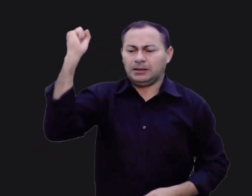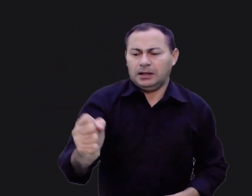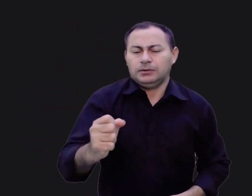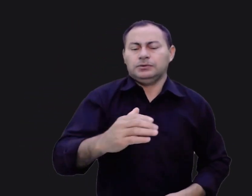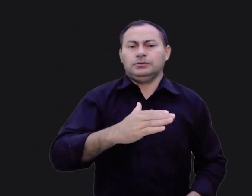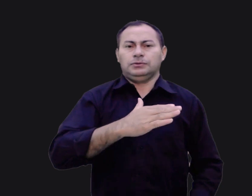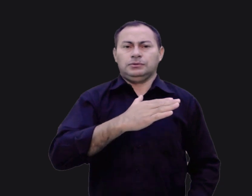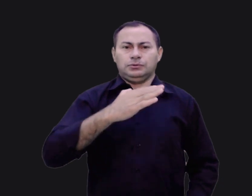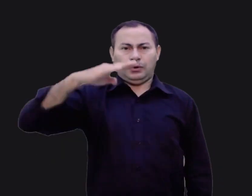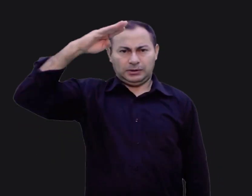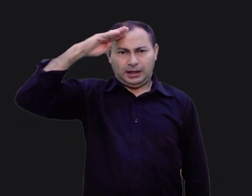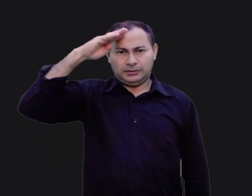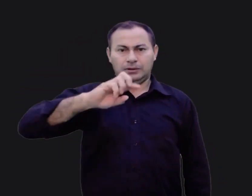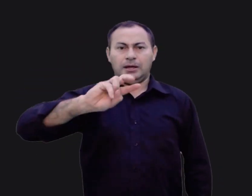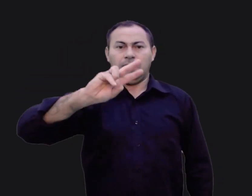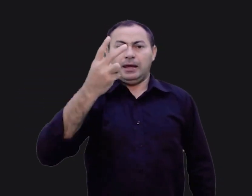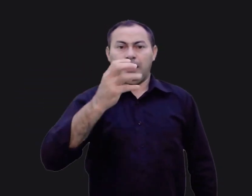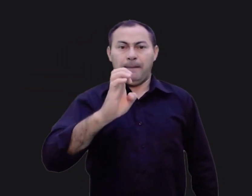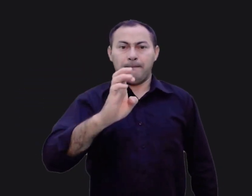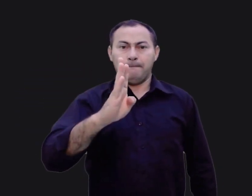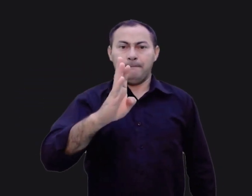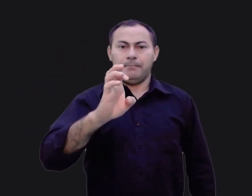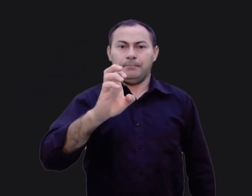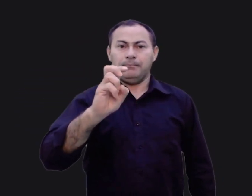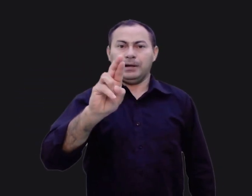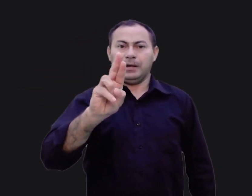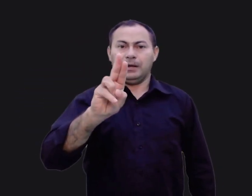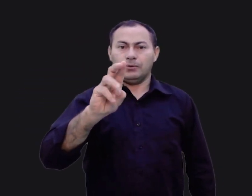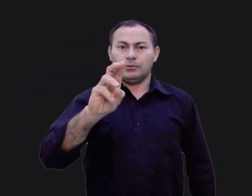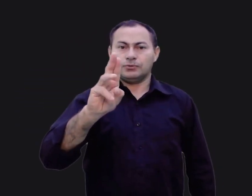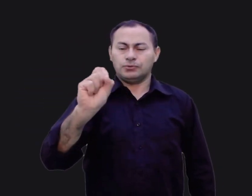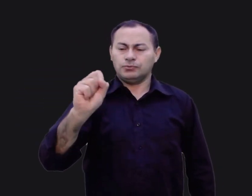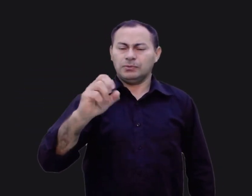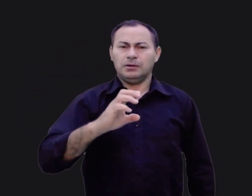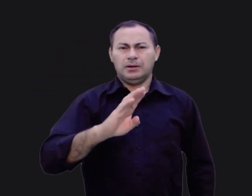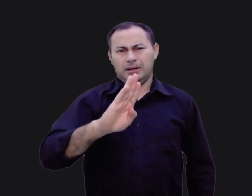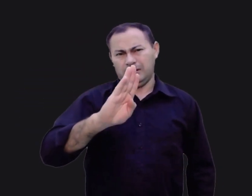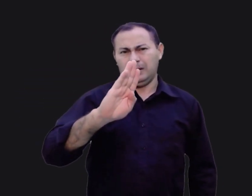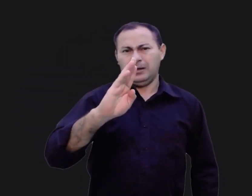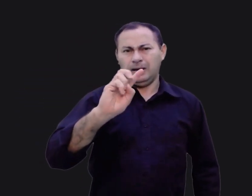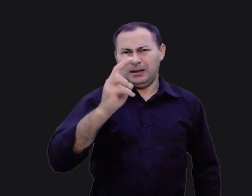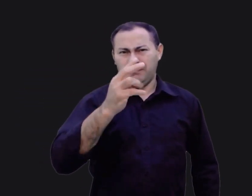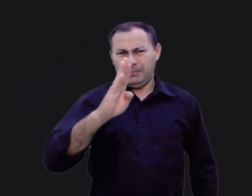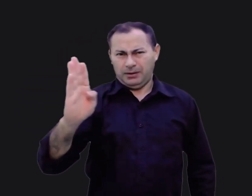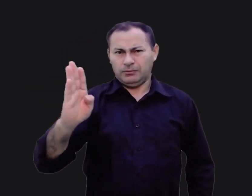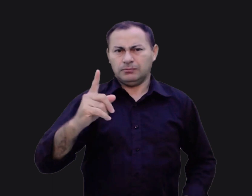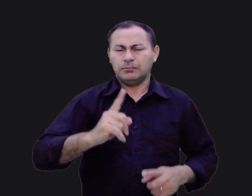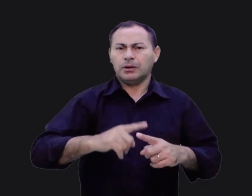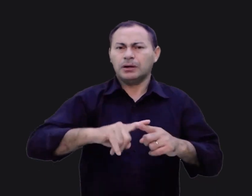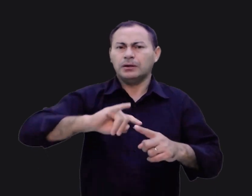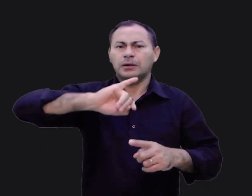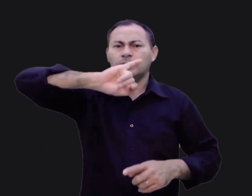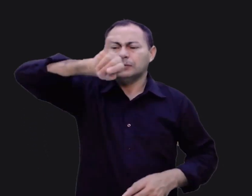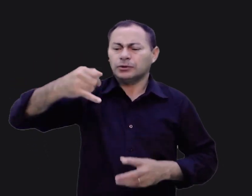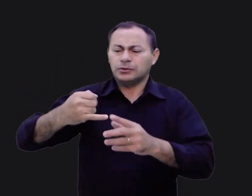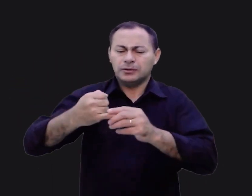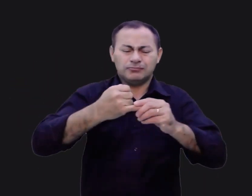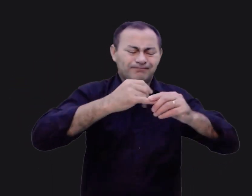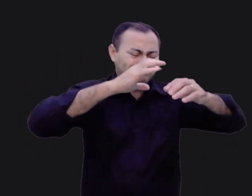aqueles soldados hebreus. Quando isso aconteceu, Josué caiu com o rosto em terra. Por que Josué caiu com o rosto em terra?